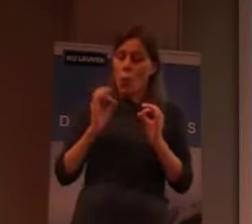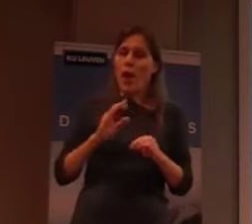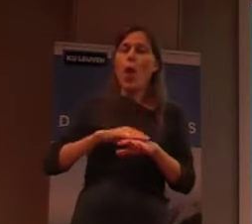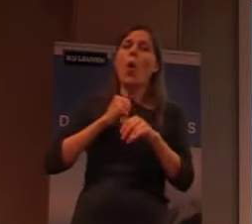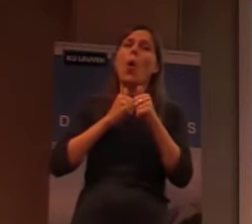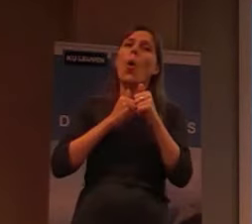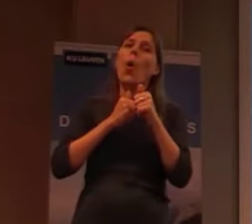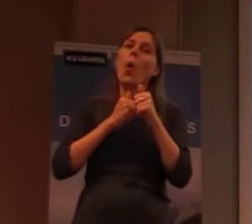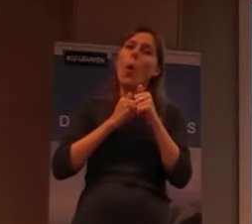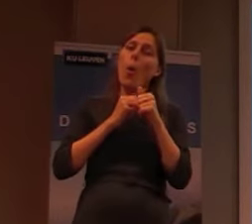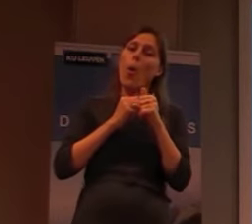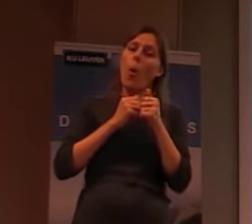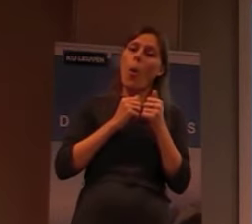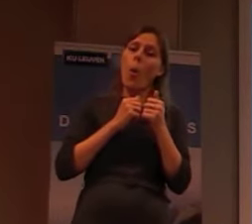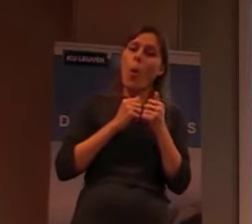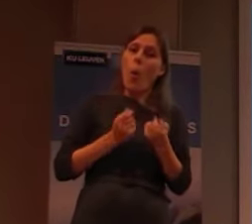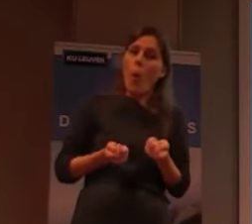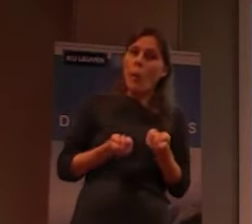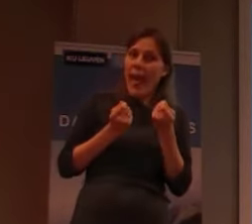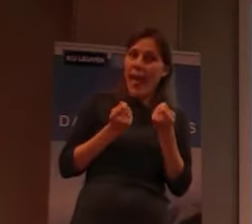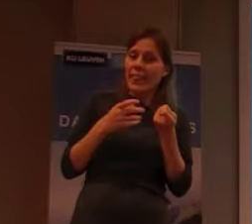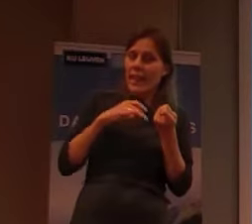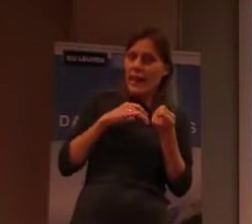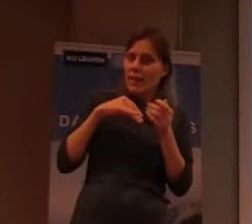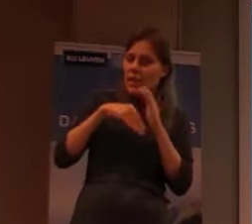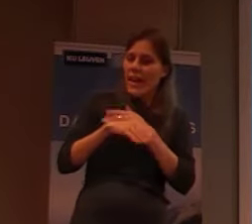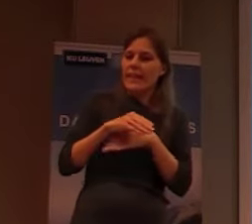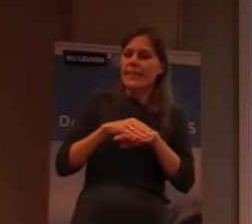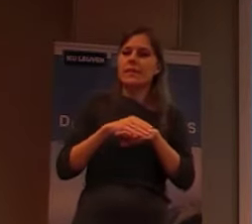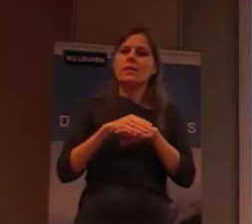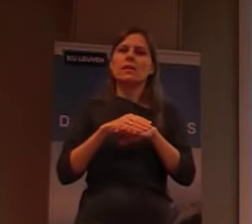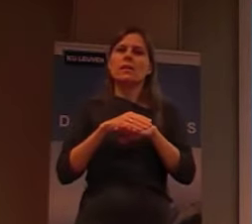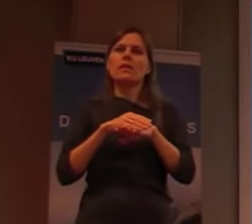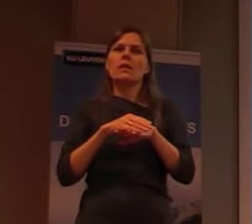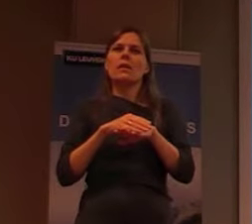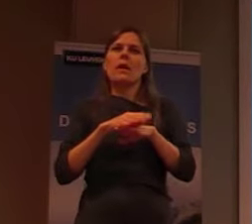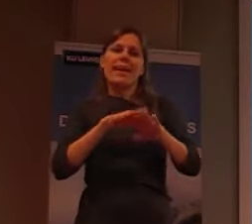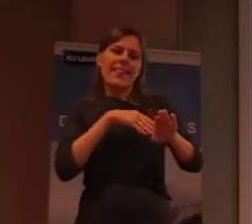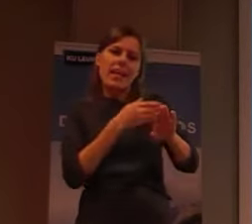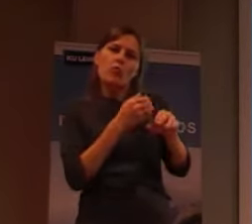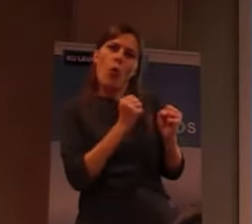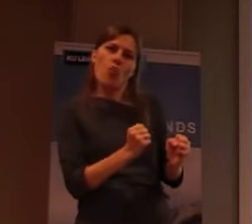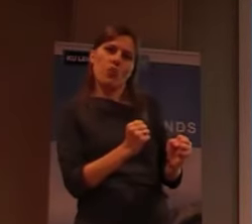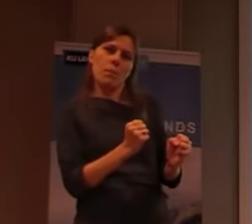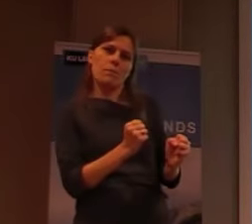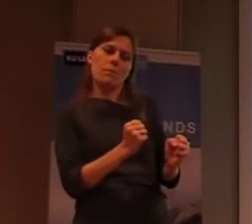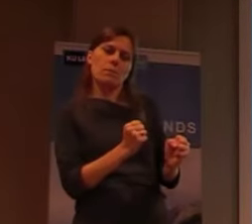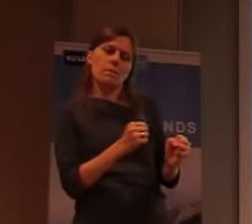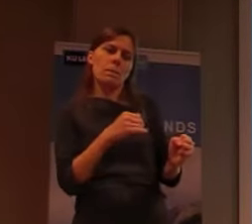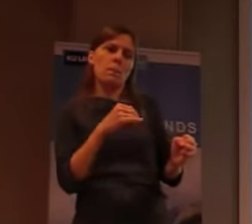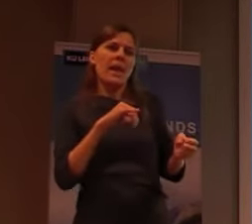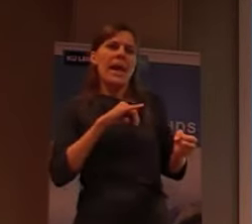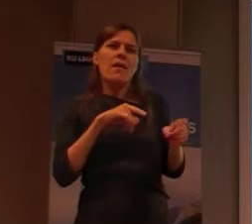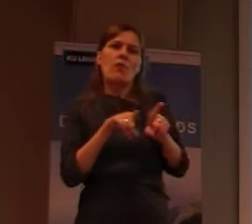gebruikten eigenlijk, heel sterk, hygiënische regels. Hun verhouding, met de patiënten, die was toch wel